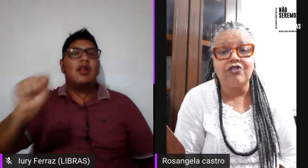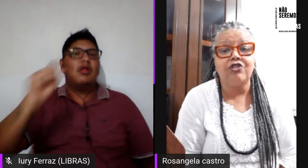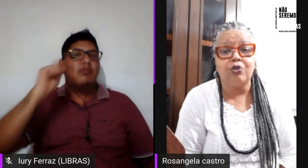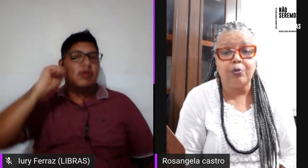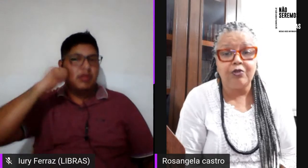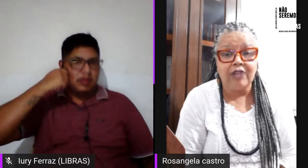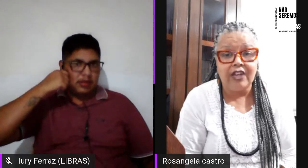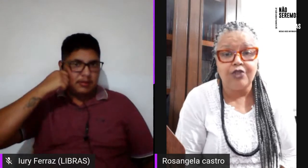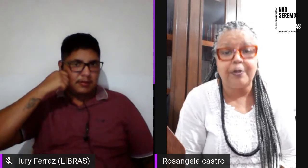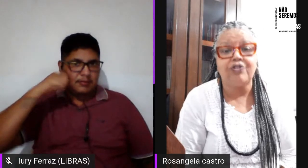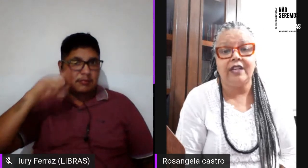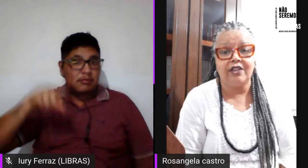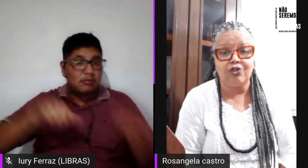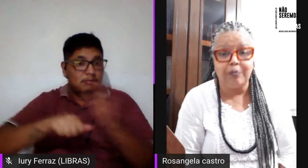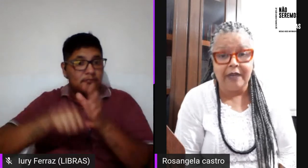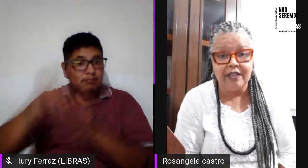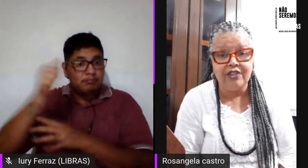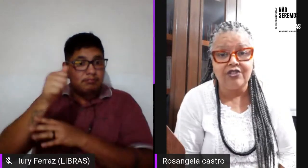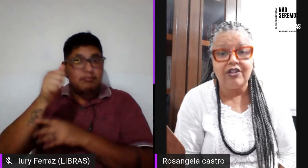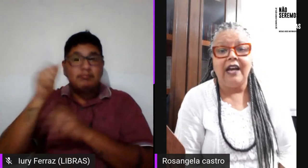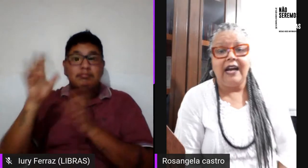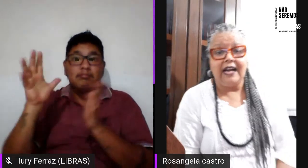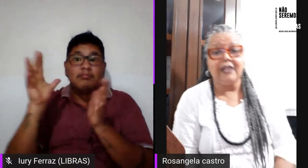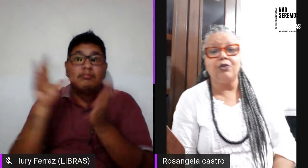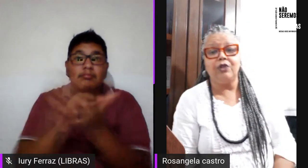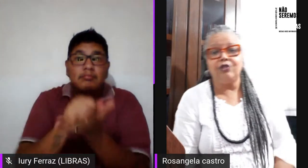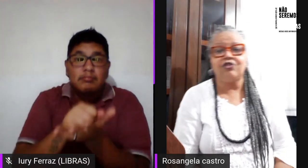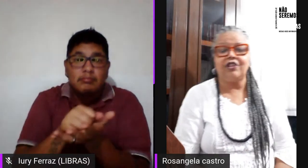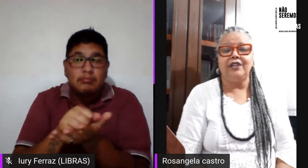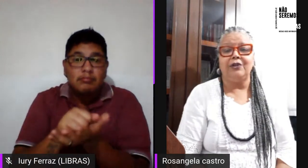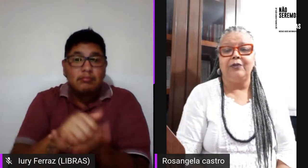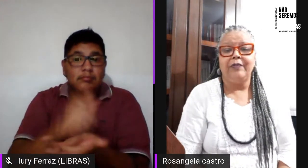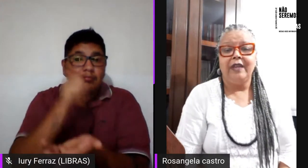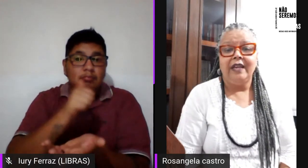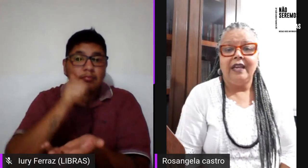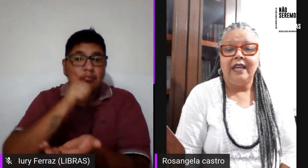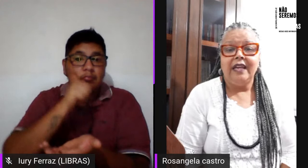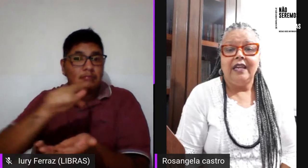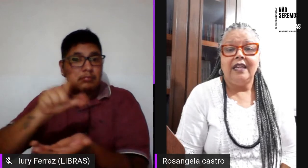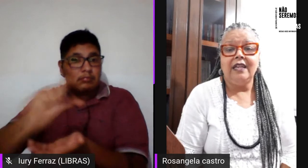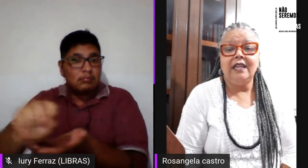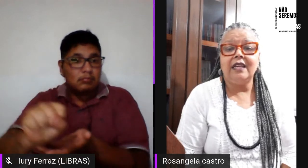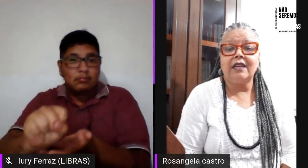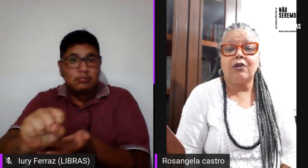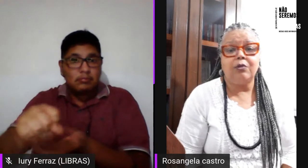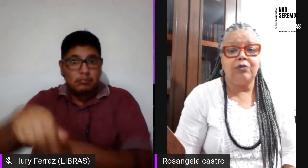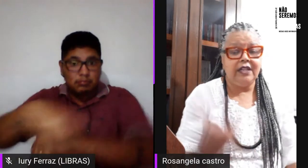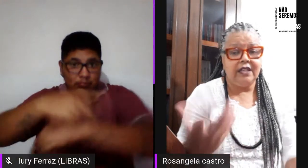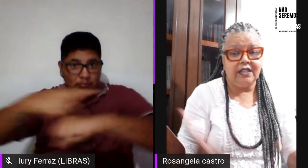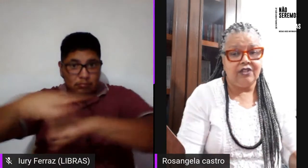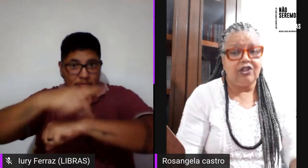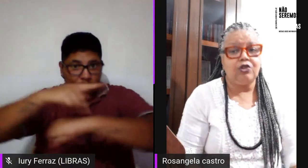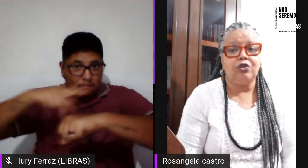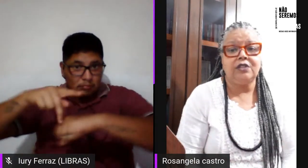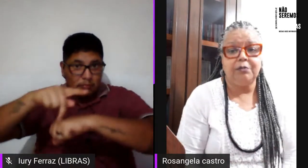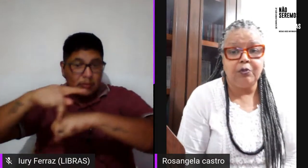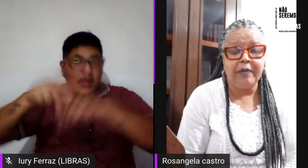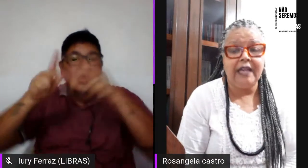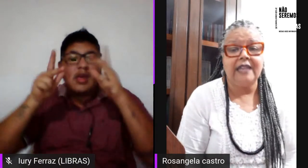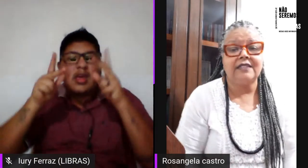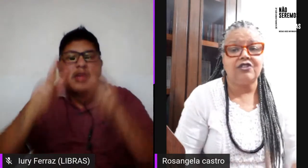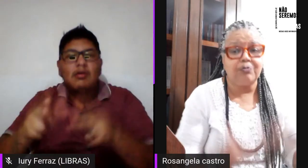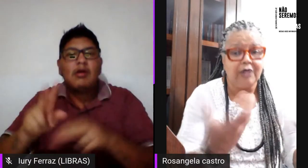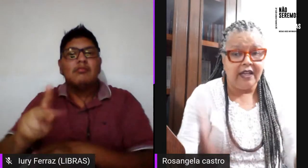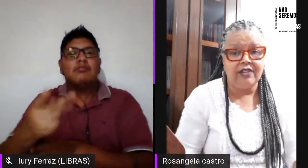registro de grupo de lésbicas negras no país, aqui no Rio de Janeiro. E, como a Eliana já trouxe